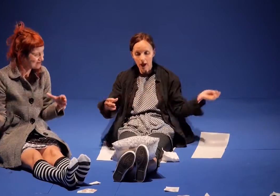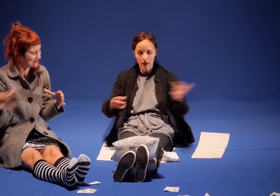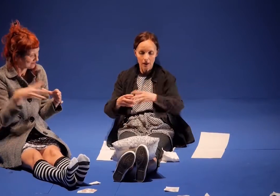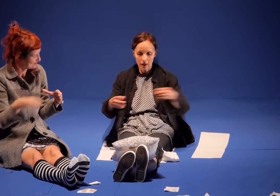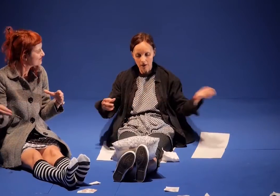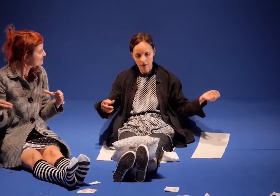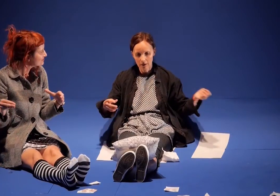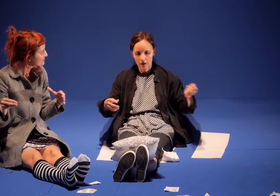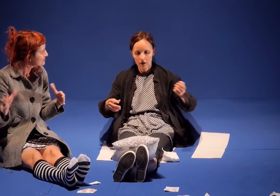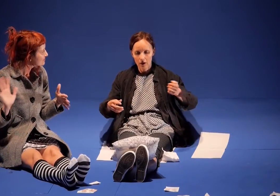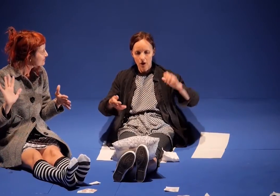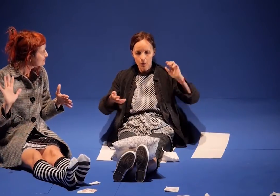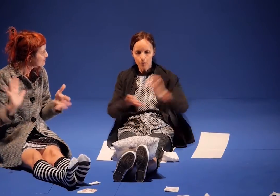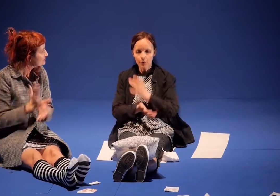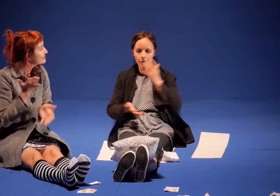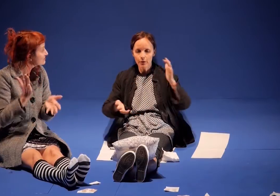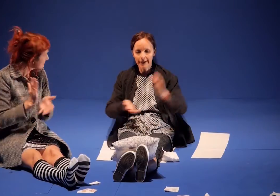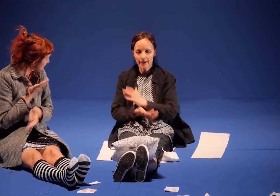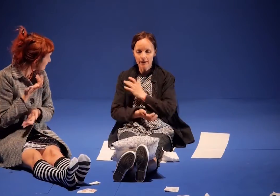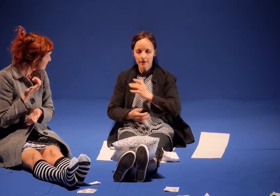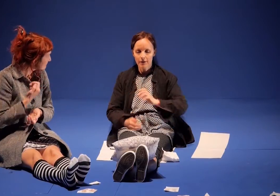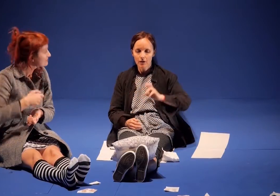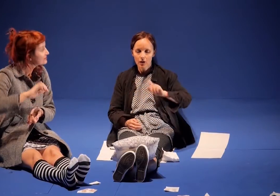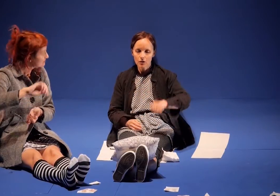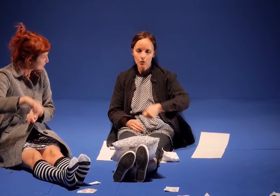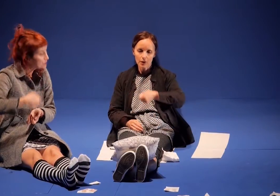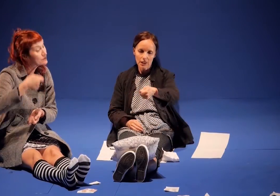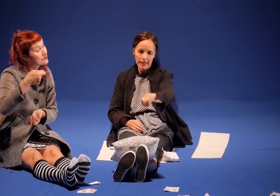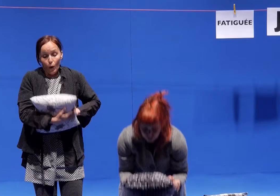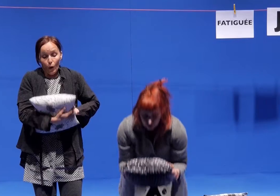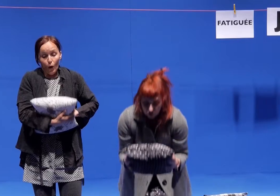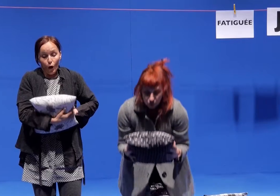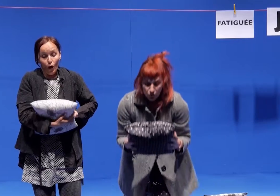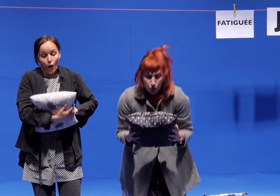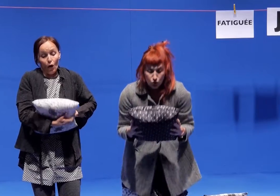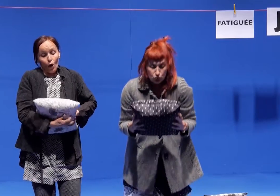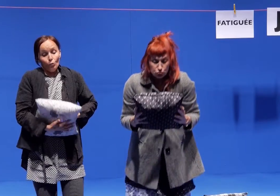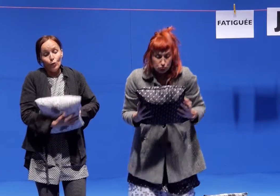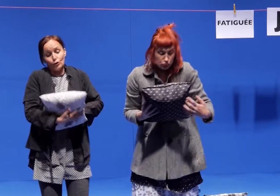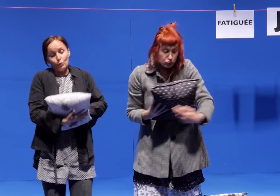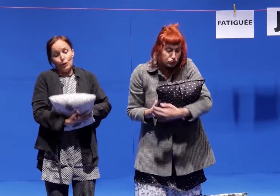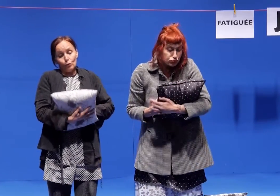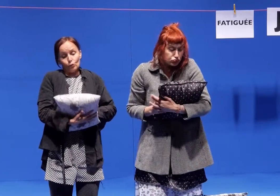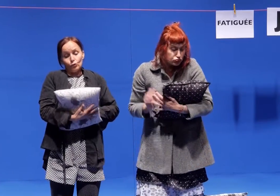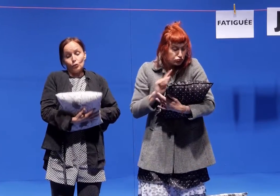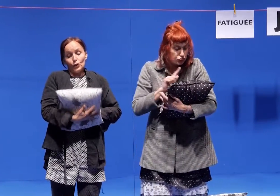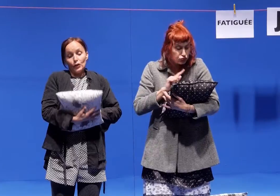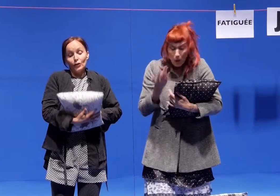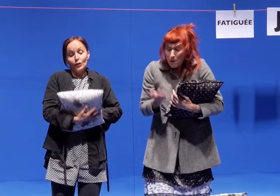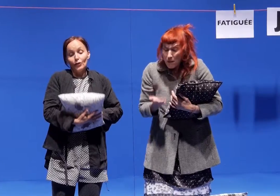a, c'est notre corps. Moi, je suis une comédienne qui travaille avec les textes et la parole. Elle, c'est une danseuse qui parle en langue